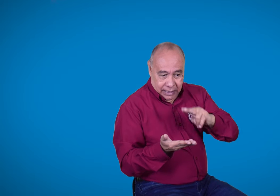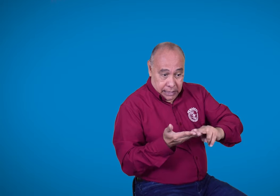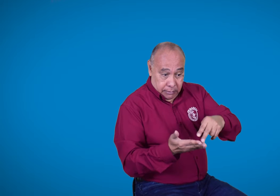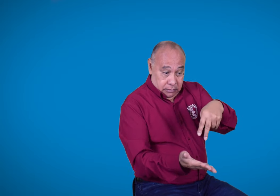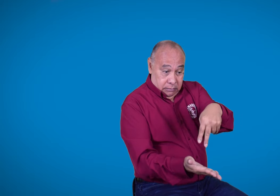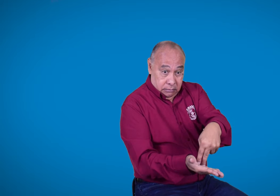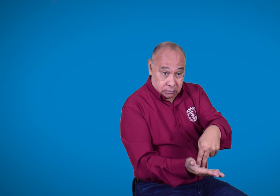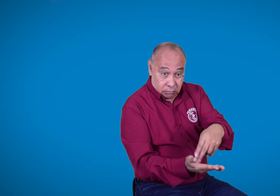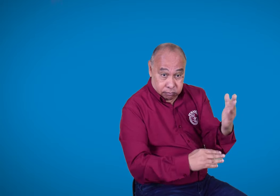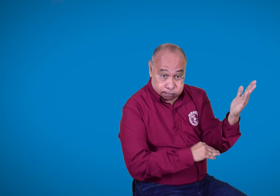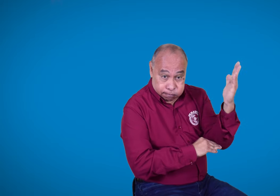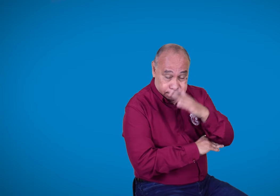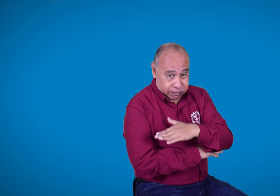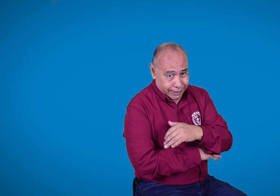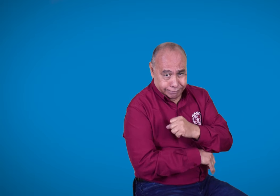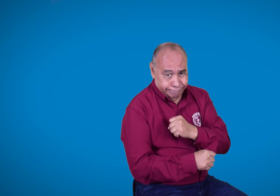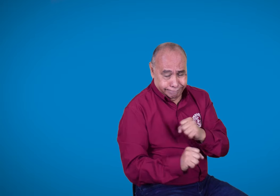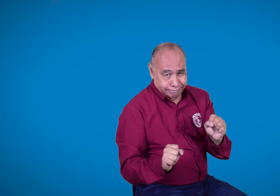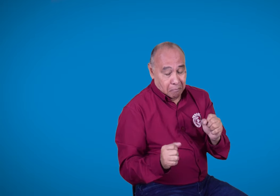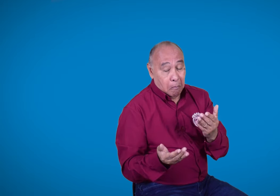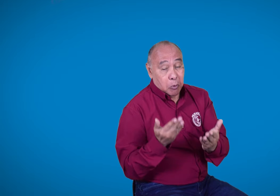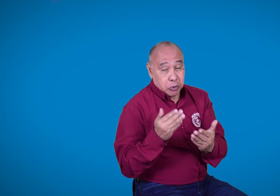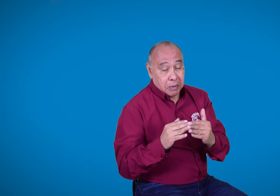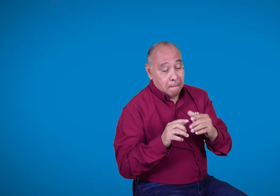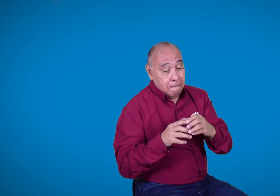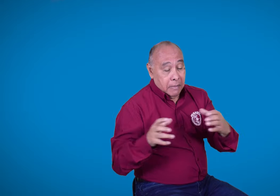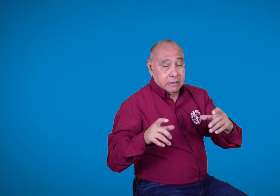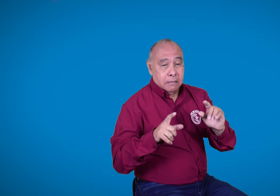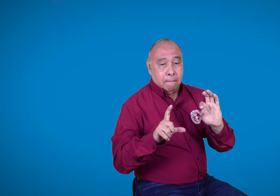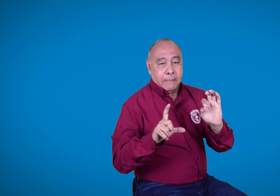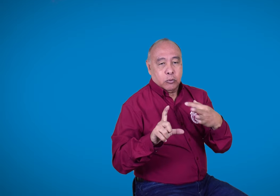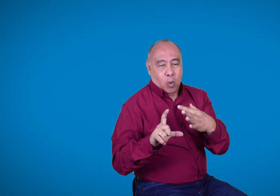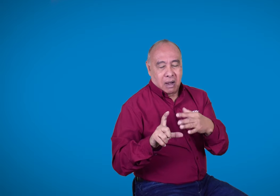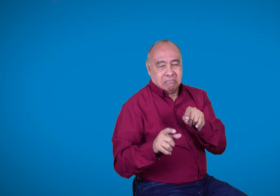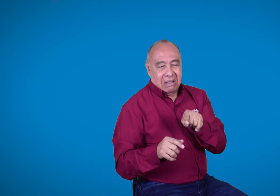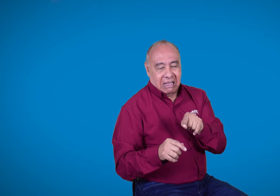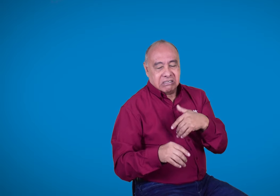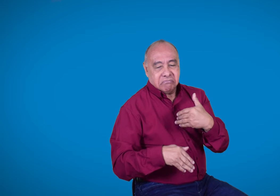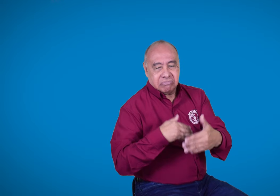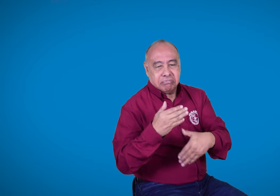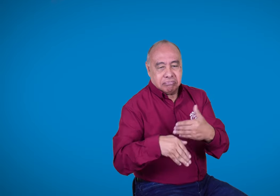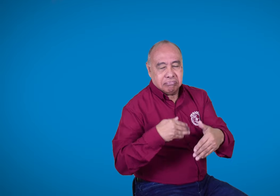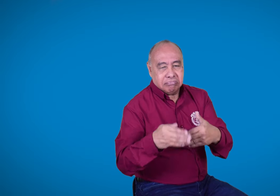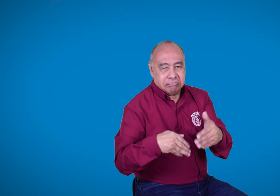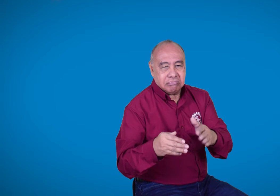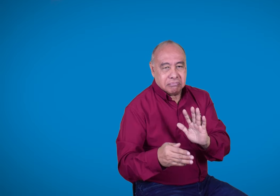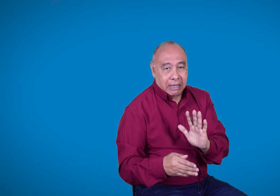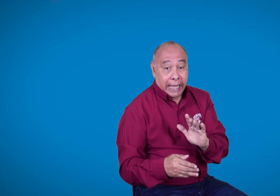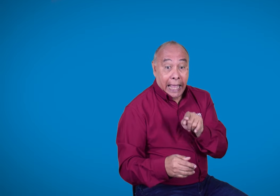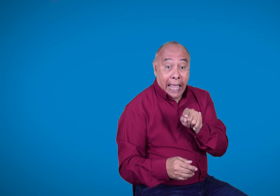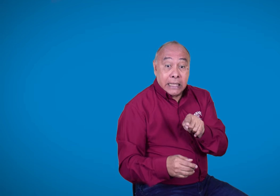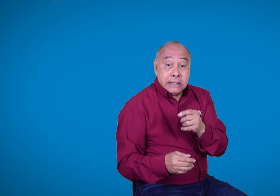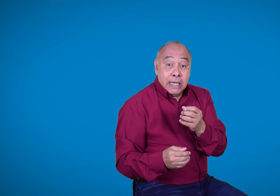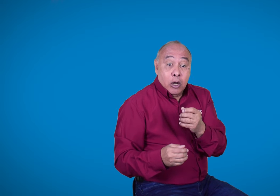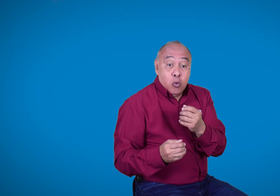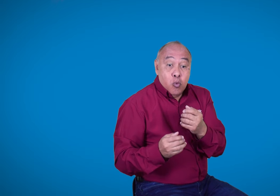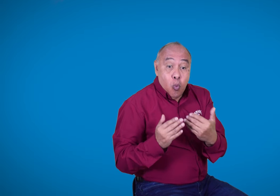un intérprete de manera presencial todo el día es algo inviable, por lo que es posible que la gran mayoría de entidades opten por un